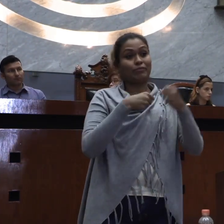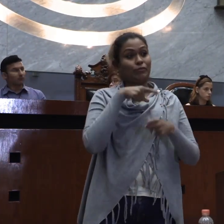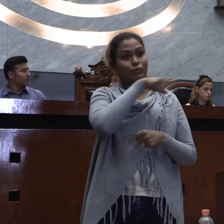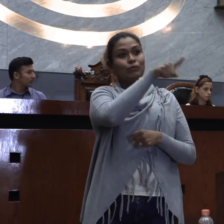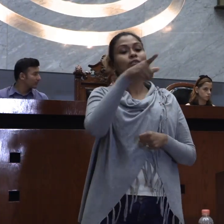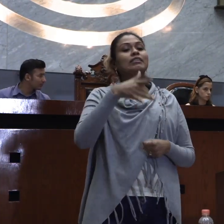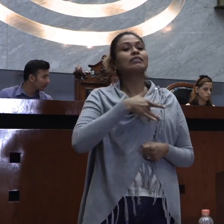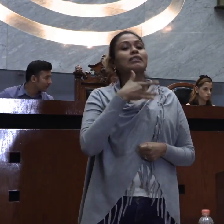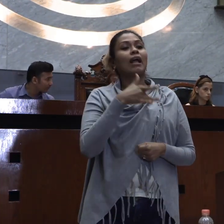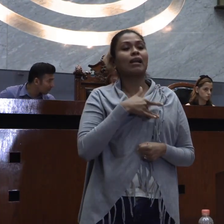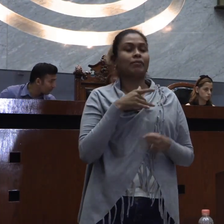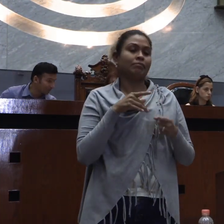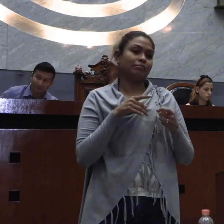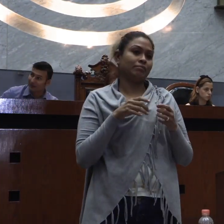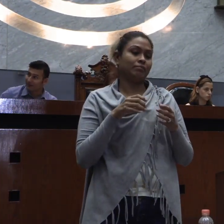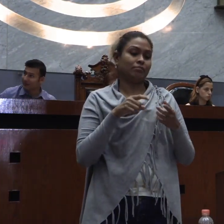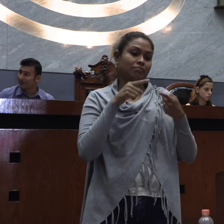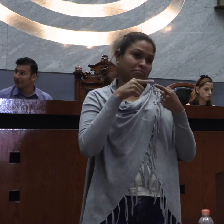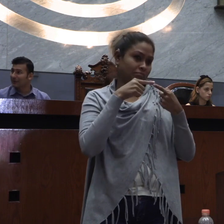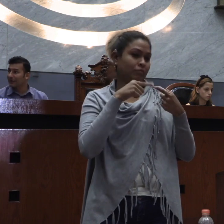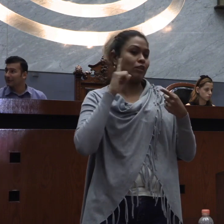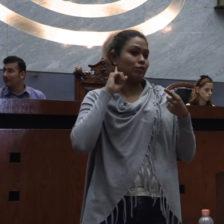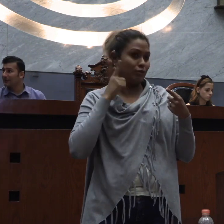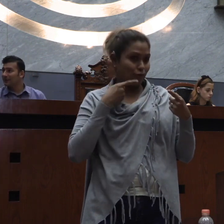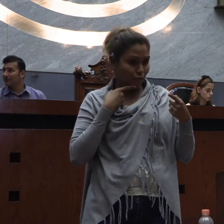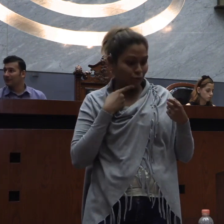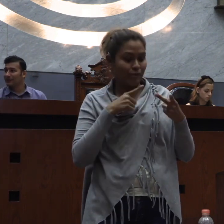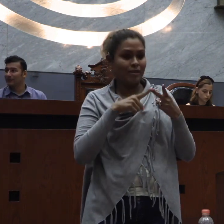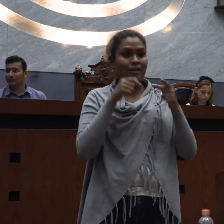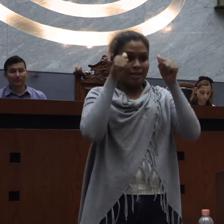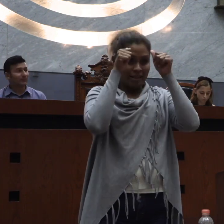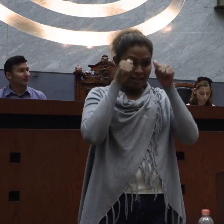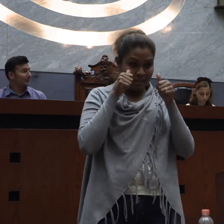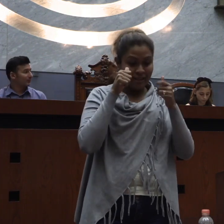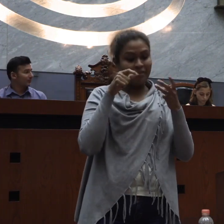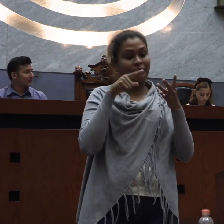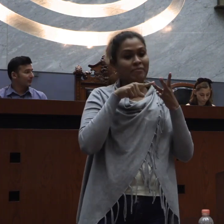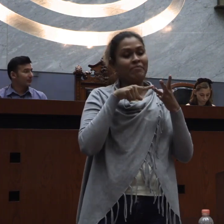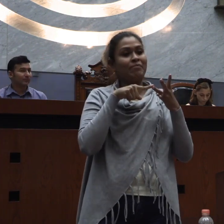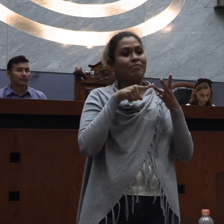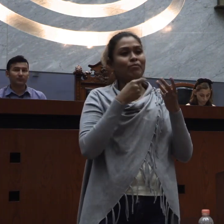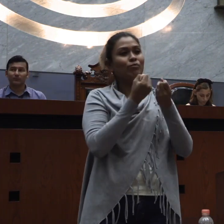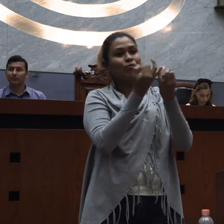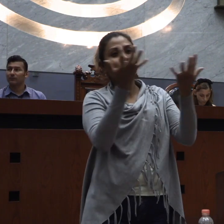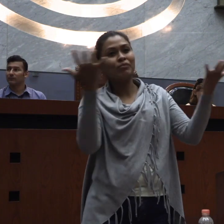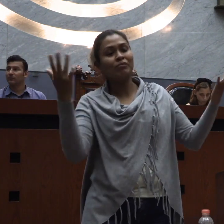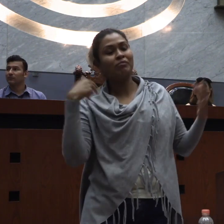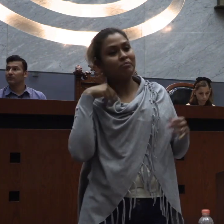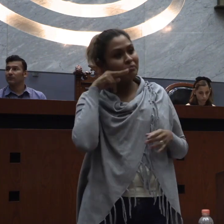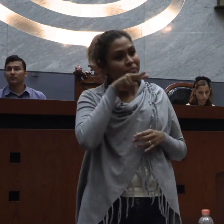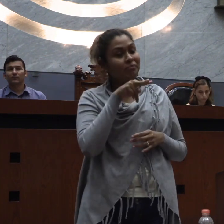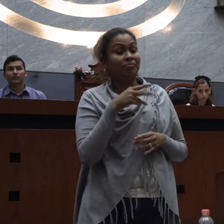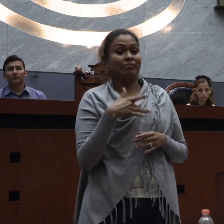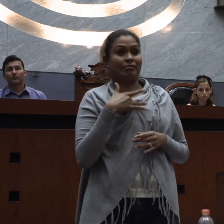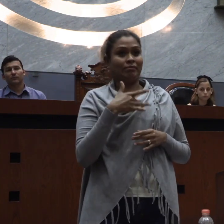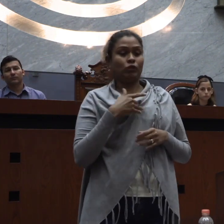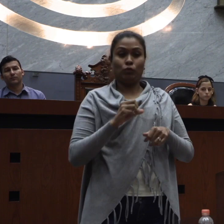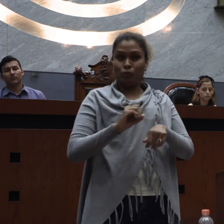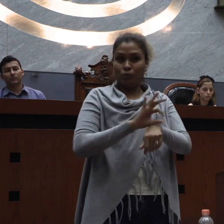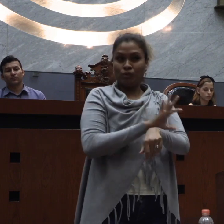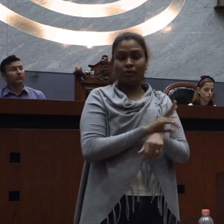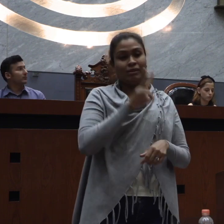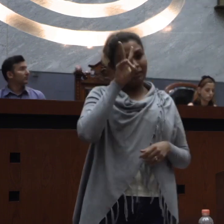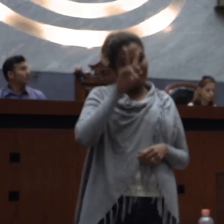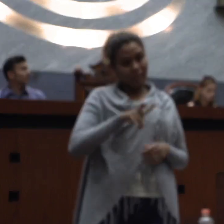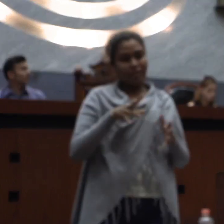emblemático y que se siente mucha emoción. Hay aquí diferentes